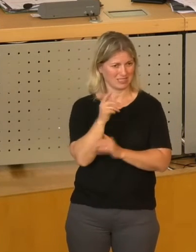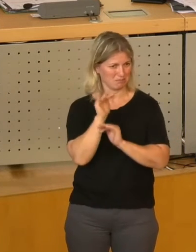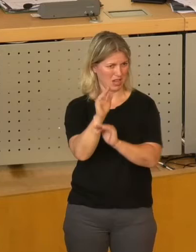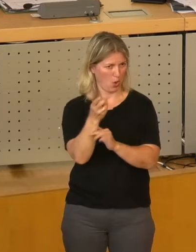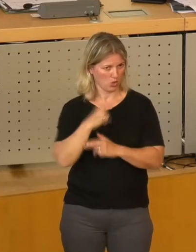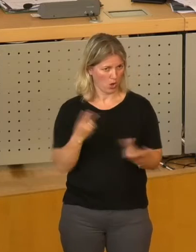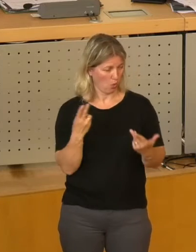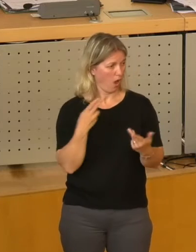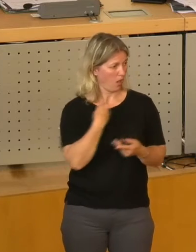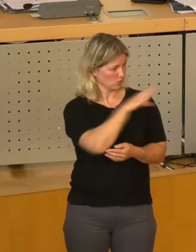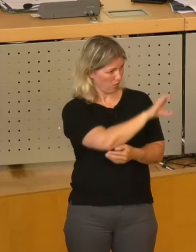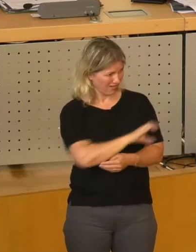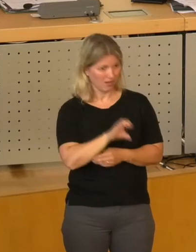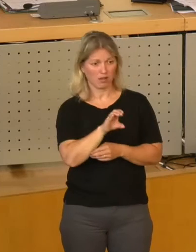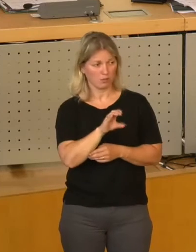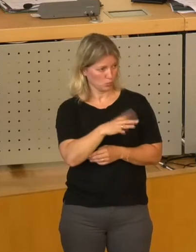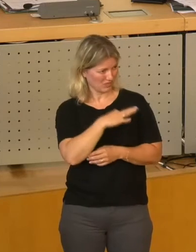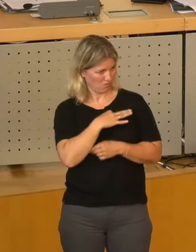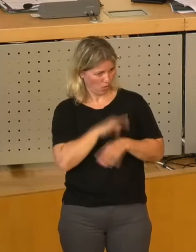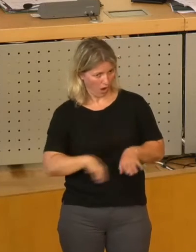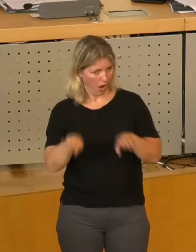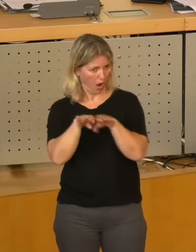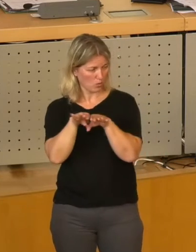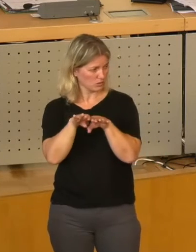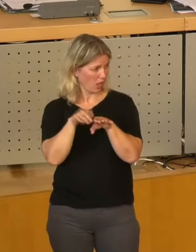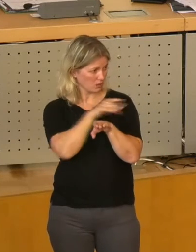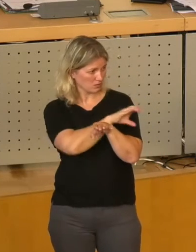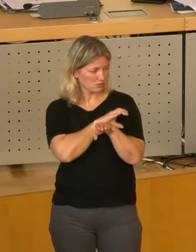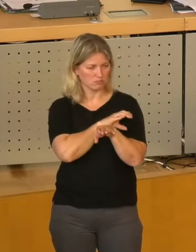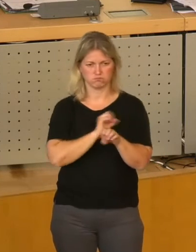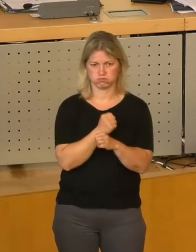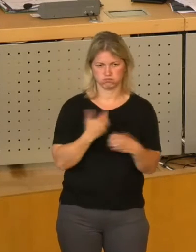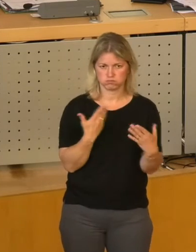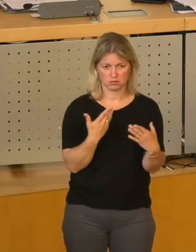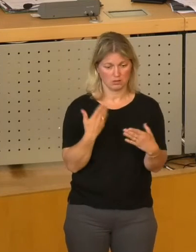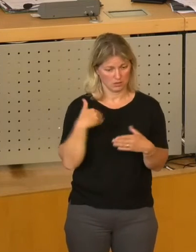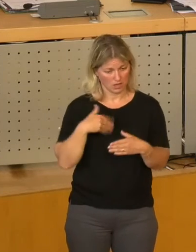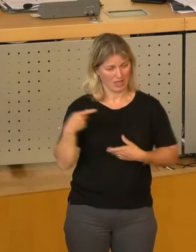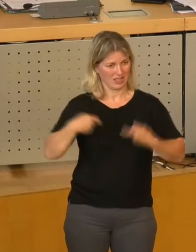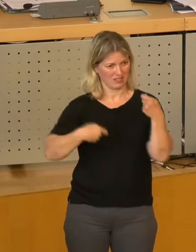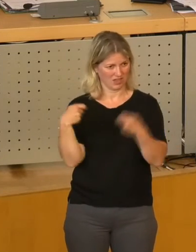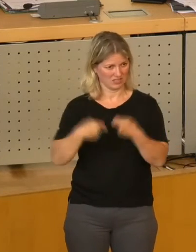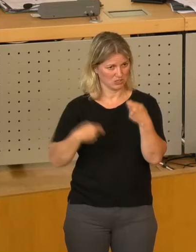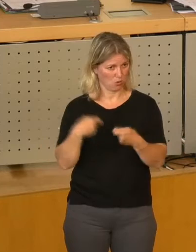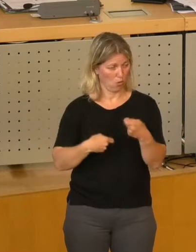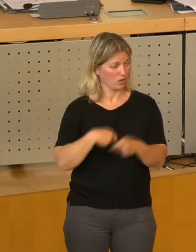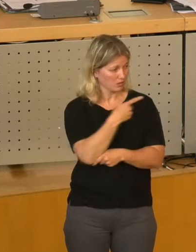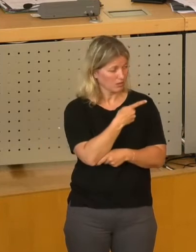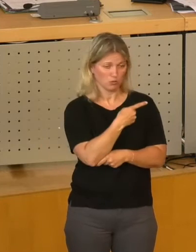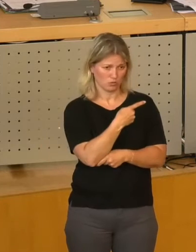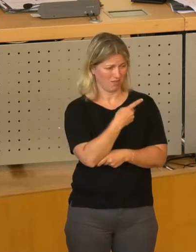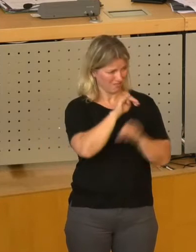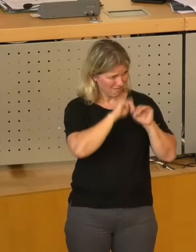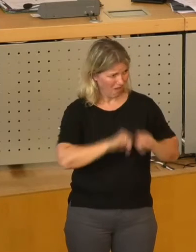zusätzlicher Verlustausgleich, den die Drehwag leisten müsste, meine Damen und Herren, zusätzlich zu den Investitionen, die die Drehwag in Folge der